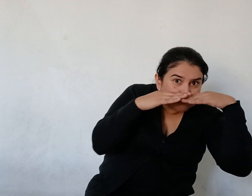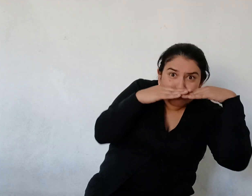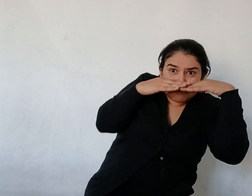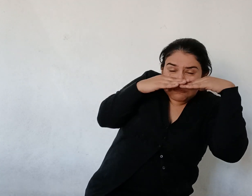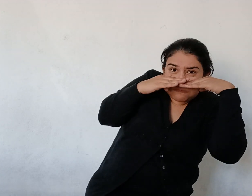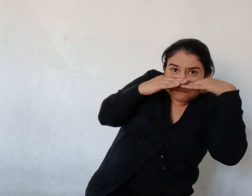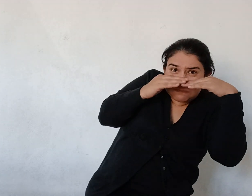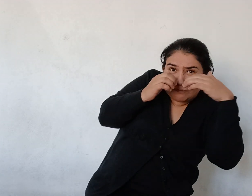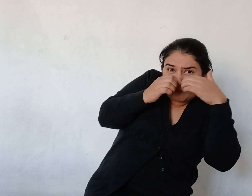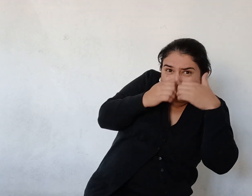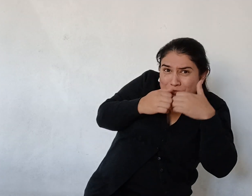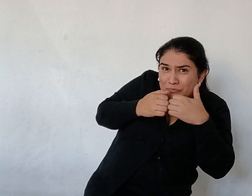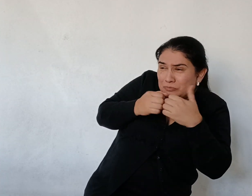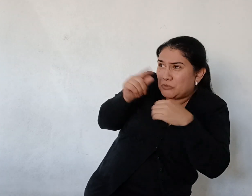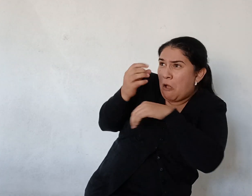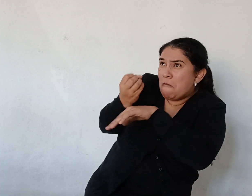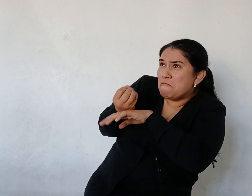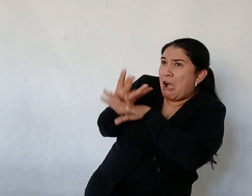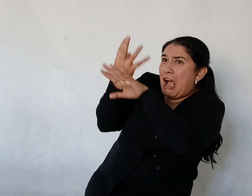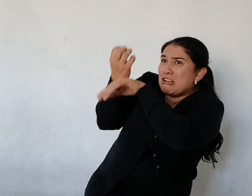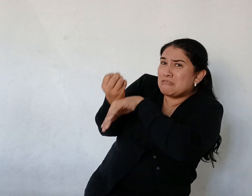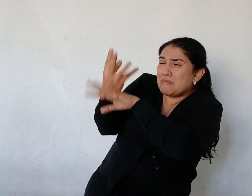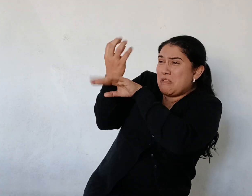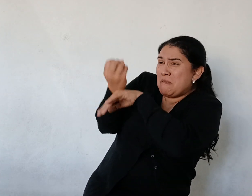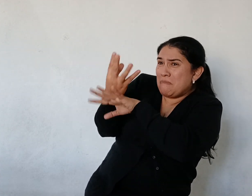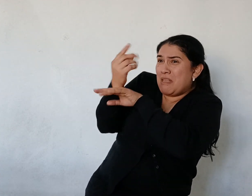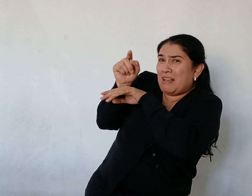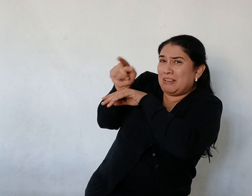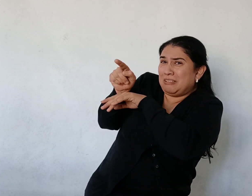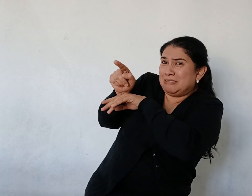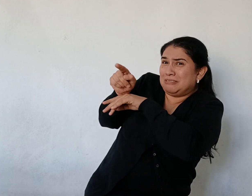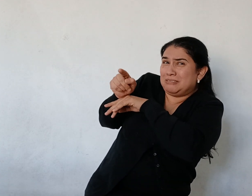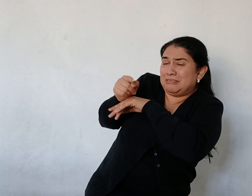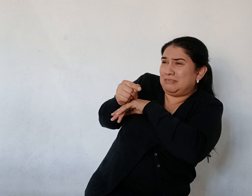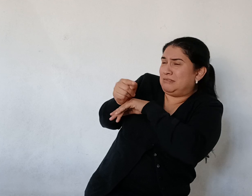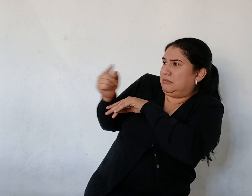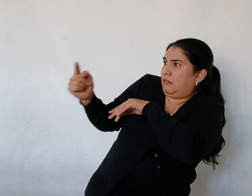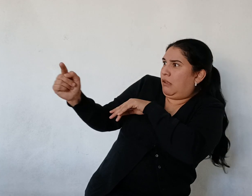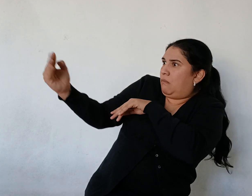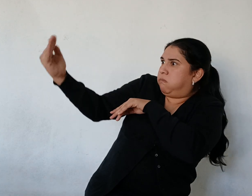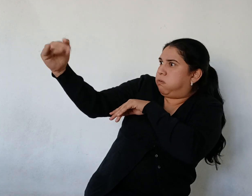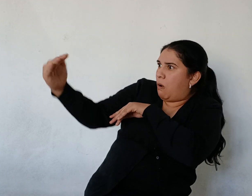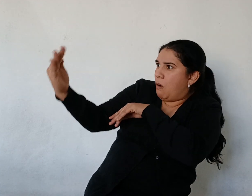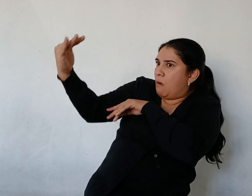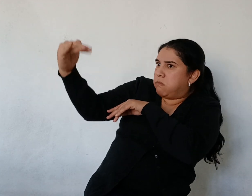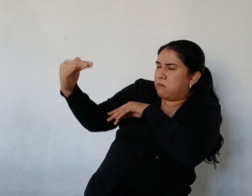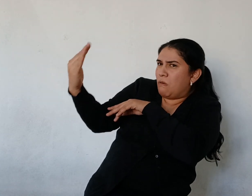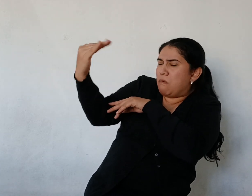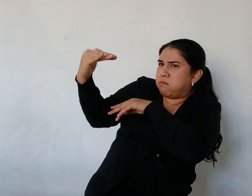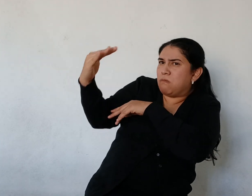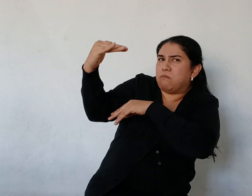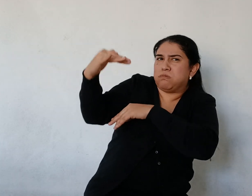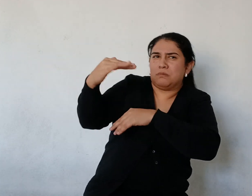ballena Ahí viene la ballena Pero el viejo yacaré sacudió de la cola al yacarecito que tenía masa